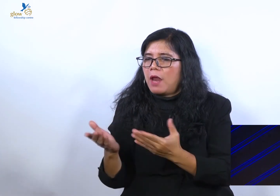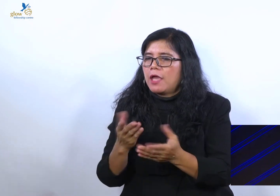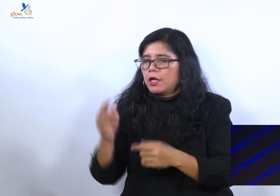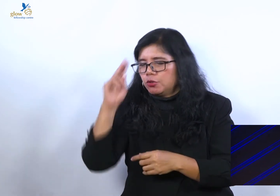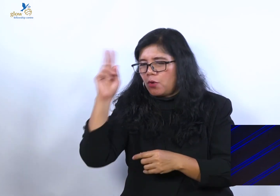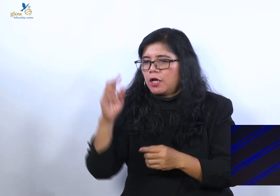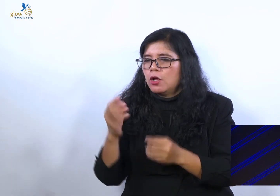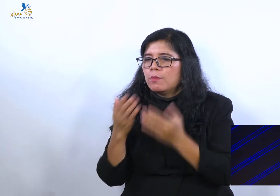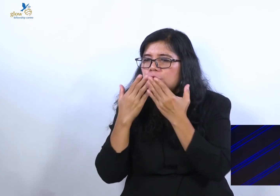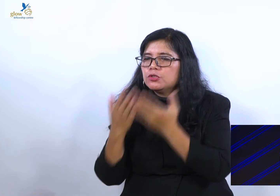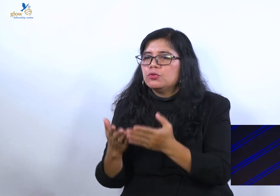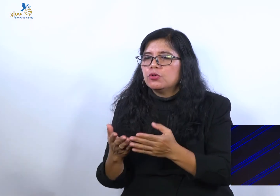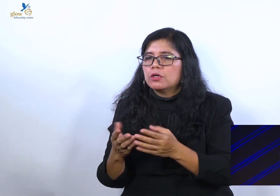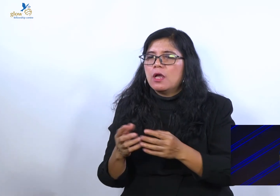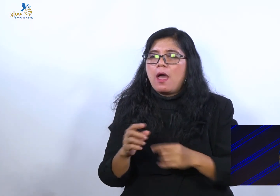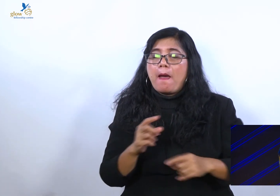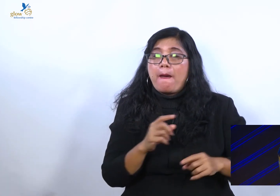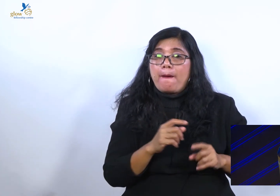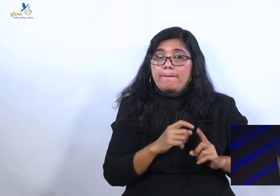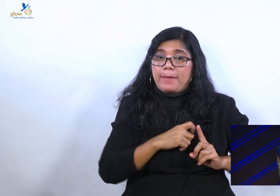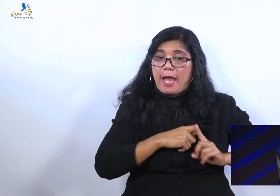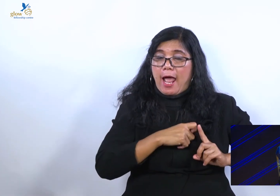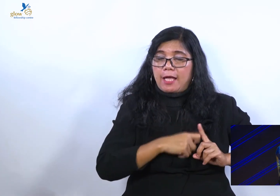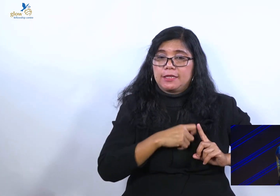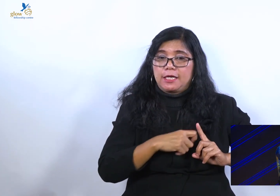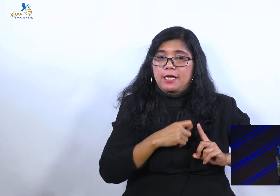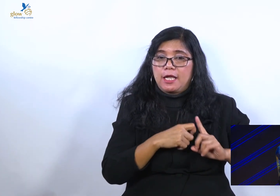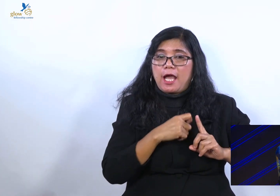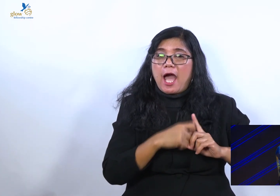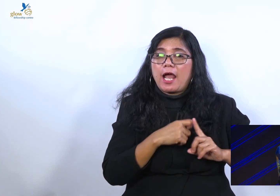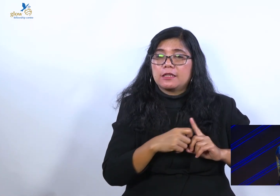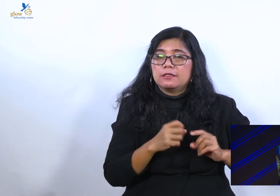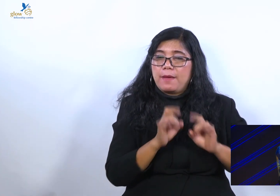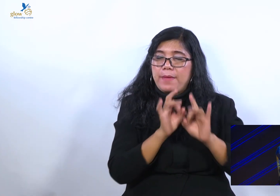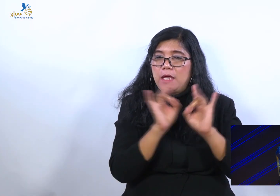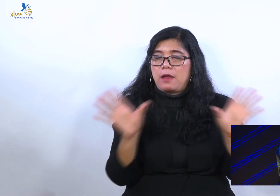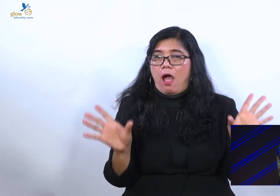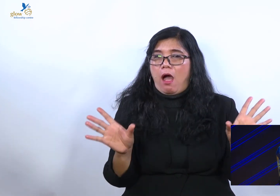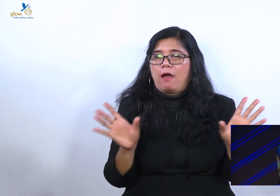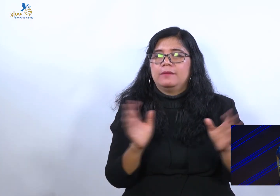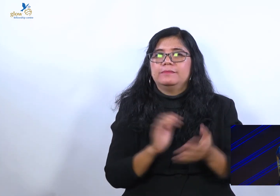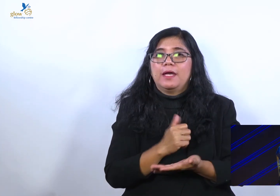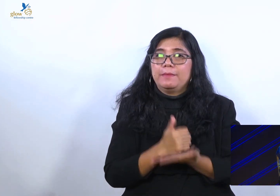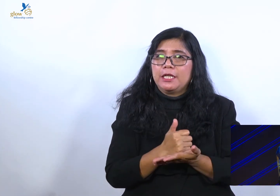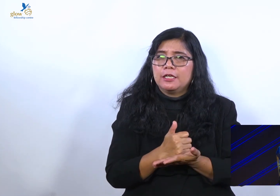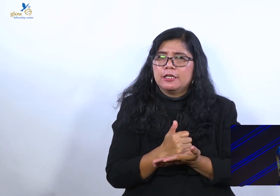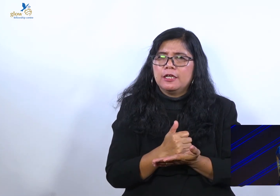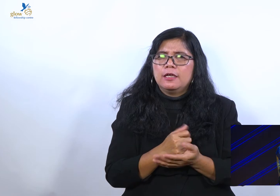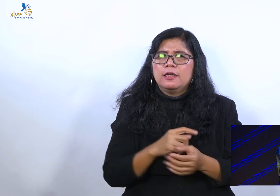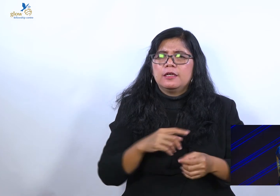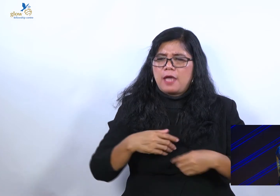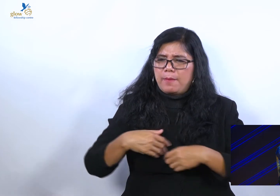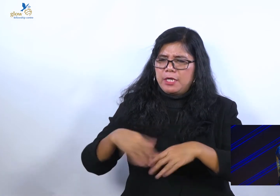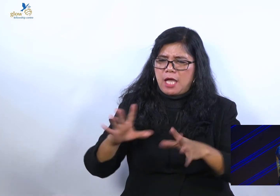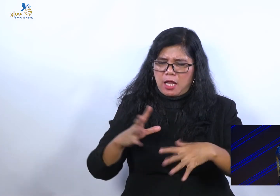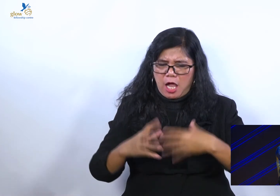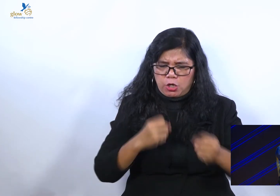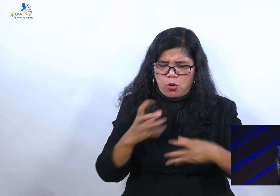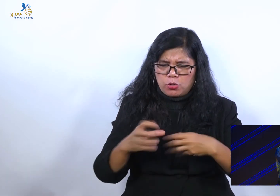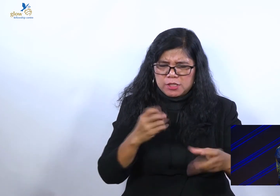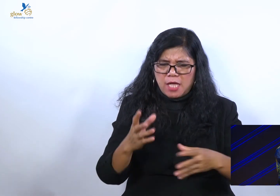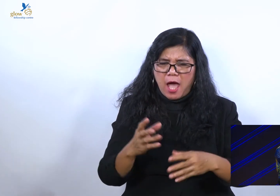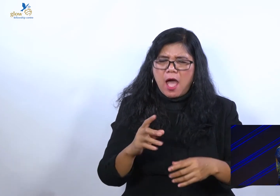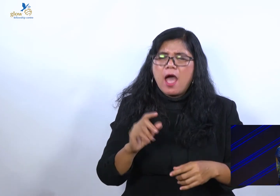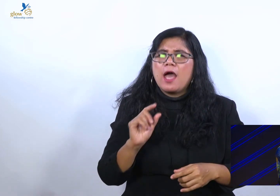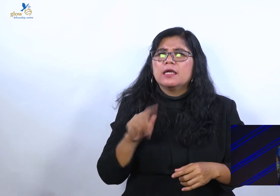Amen. Kenapa kita meninggalkan dosa? Karena kasih Allah luar biasa. Kenapa kita mau melayani Tuhan? Karena kita